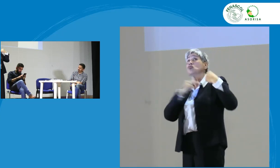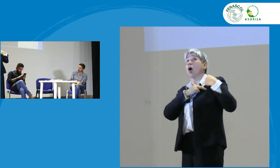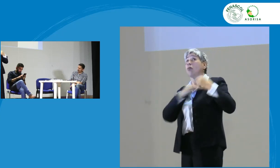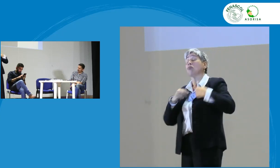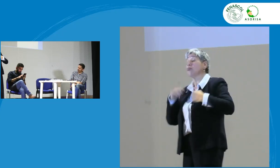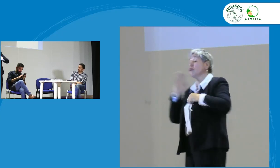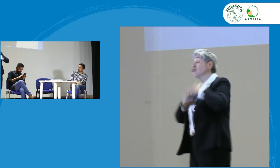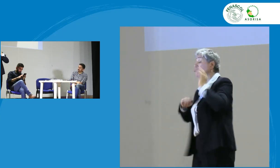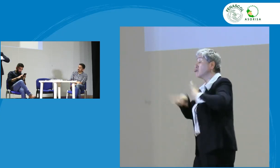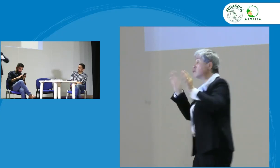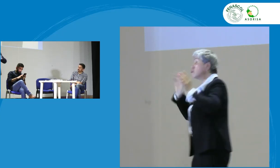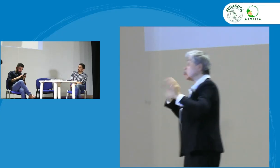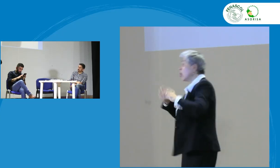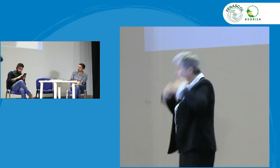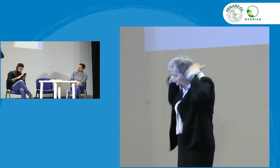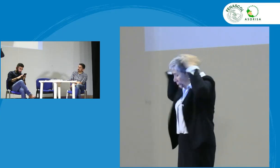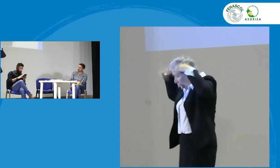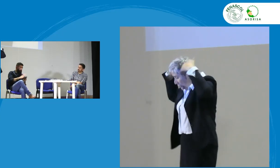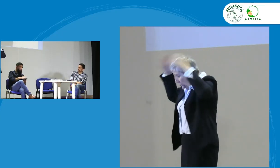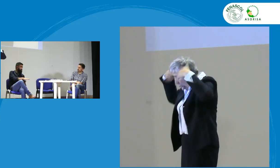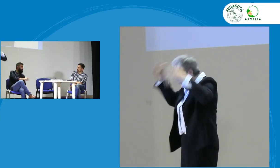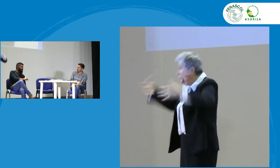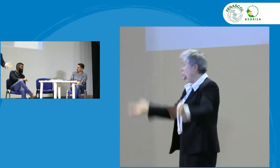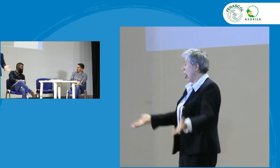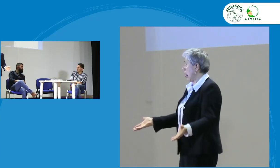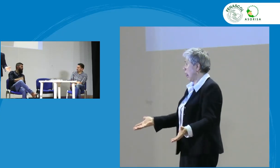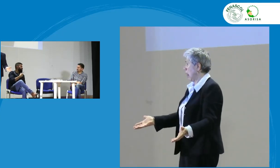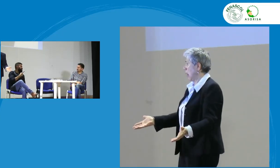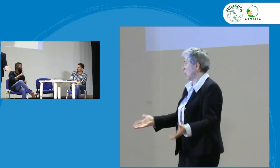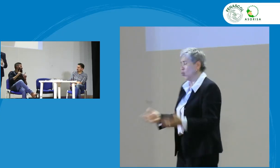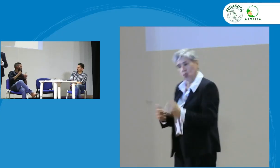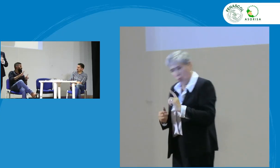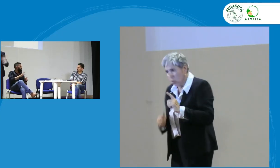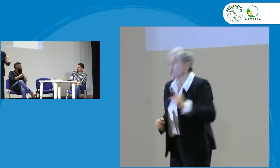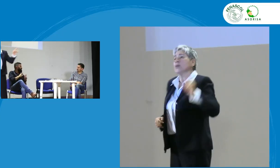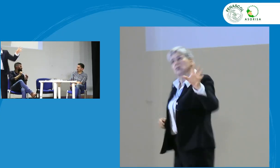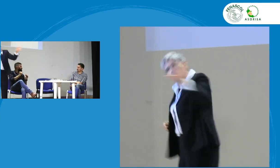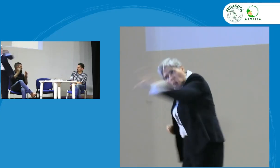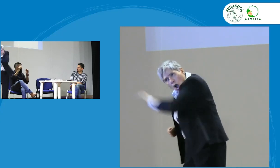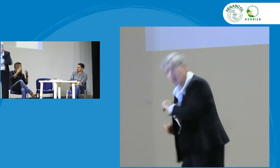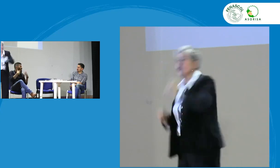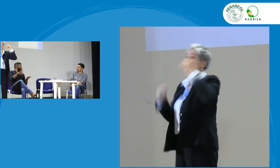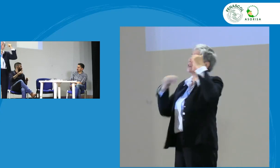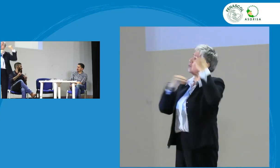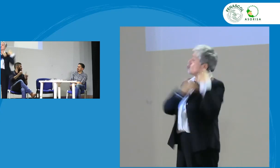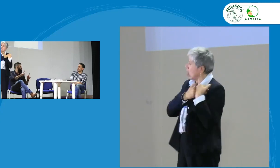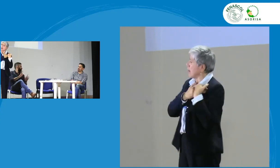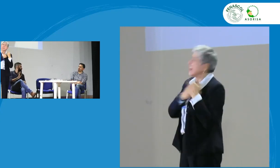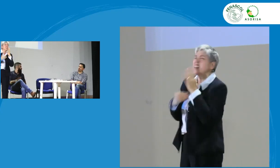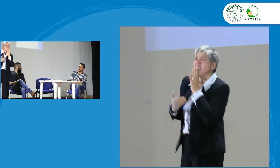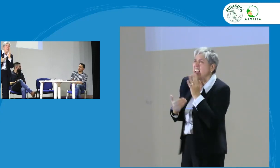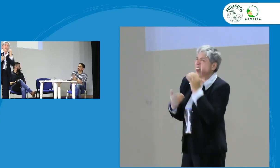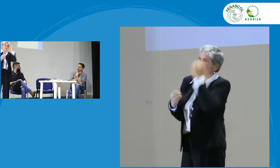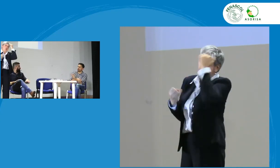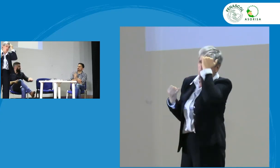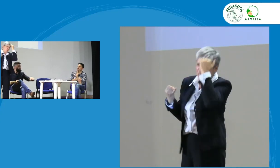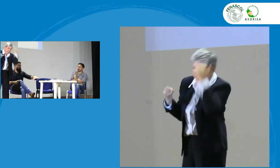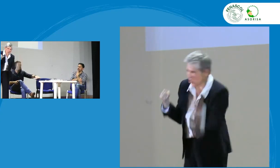decir el insor y yo no hago nada y tampoco sé nada no podemos hacerlo todos somos los responsables